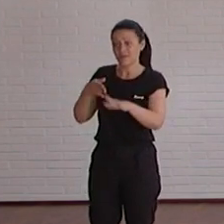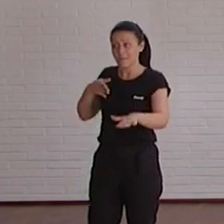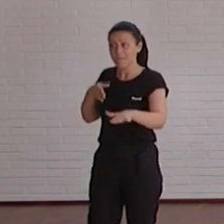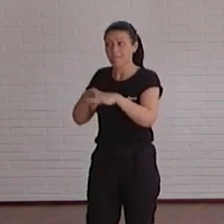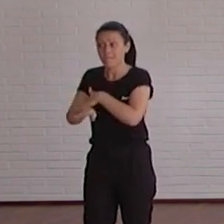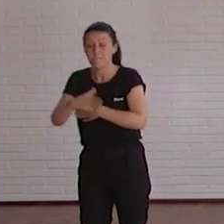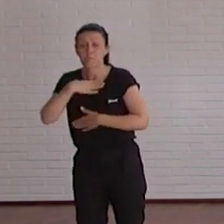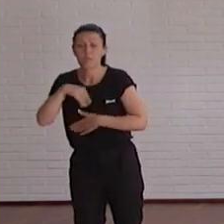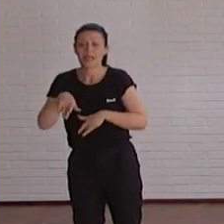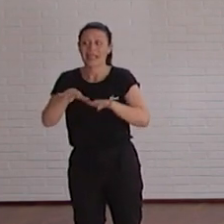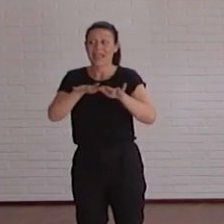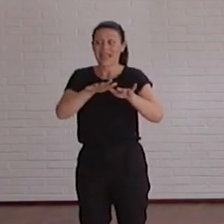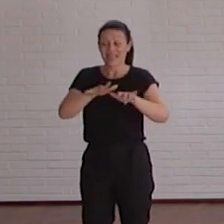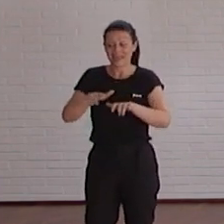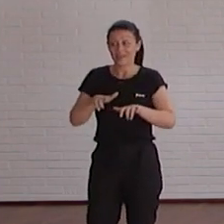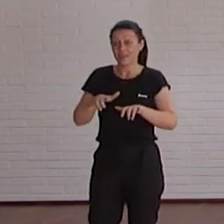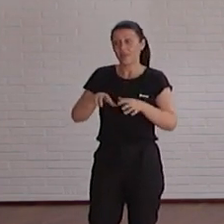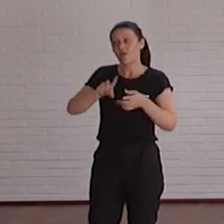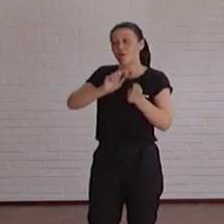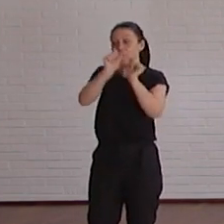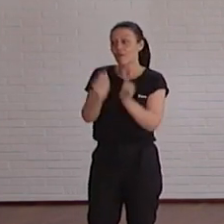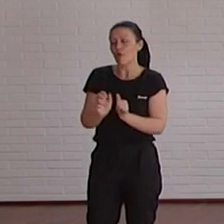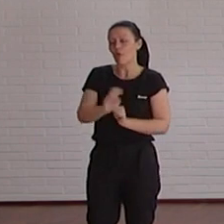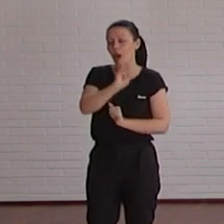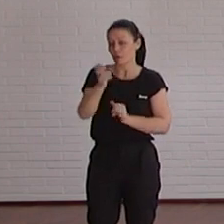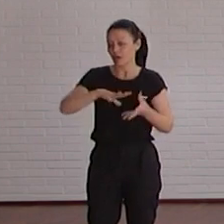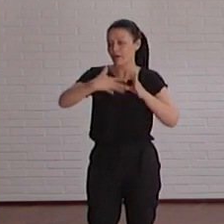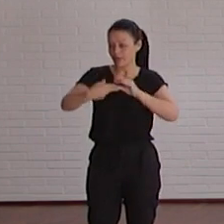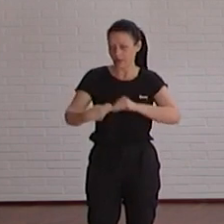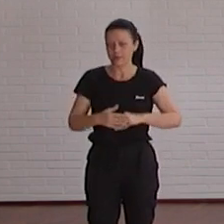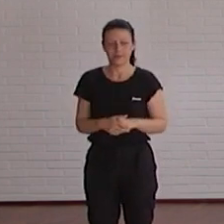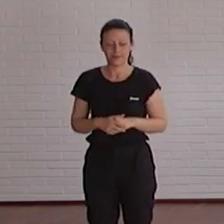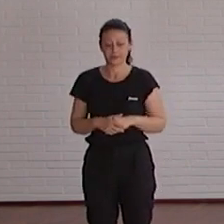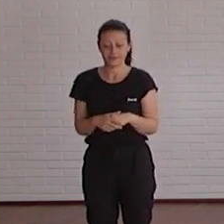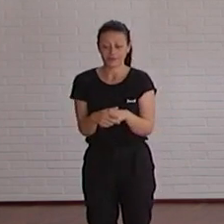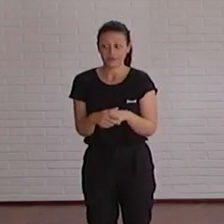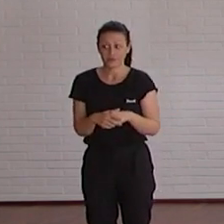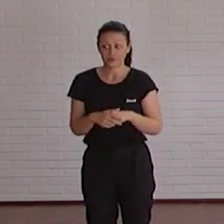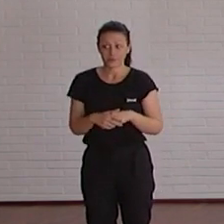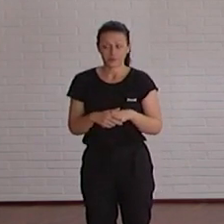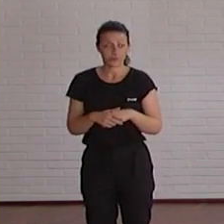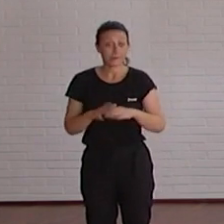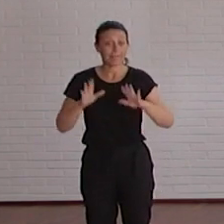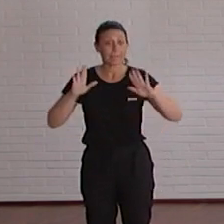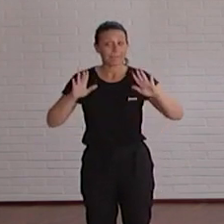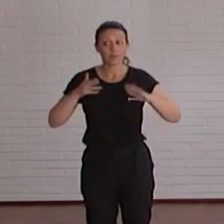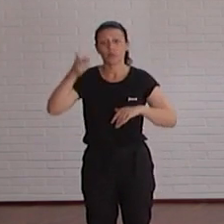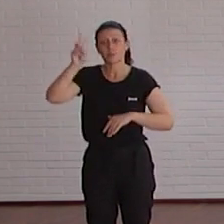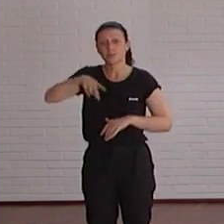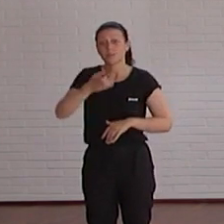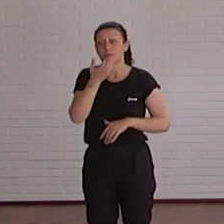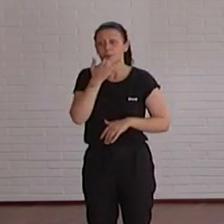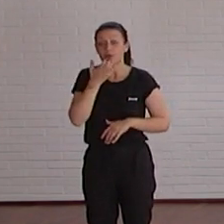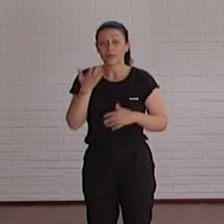escribir en dispositivos de uso habitual para todos. Pero también hay, por ejemplo,